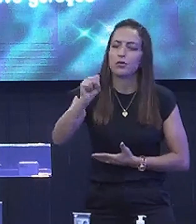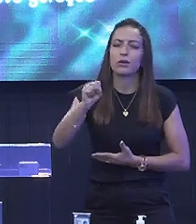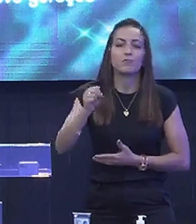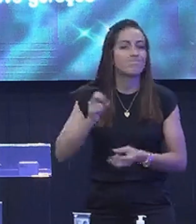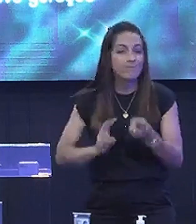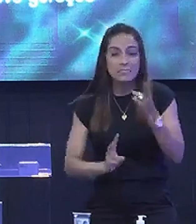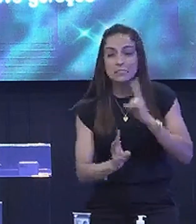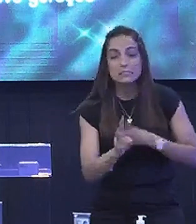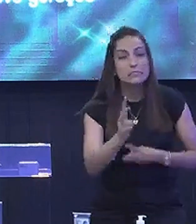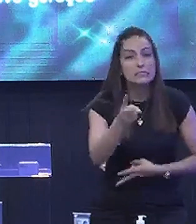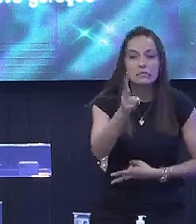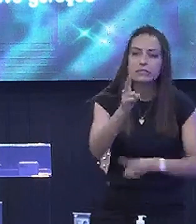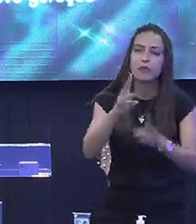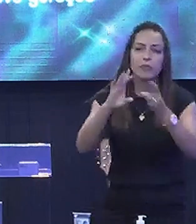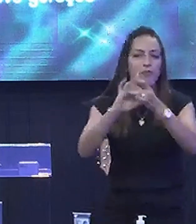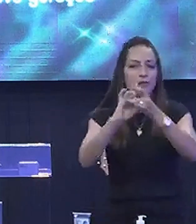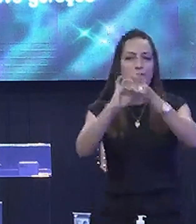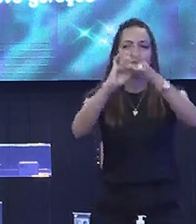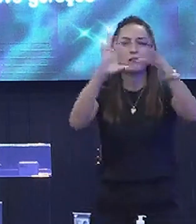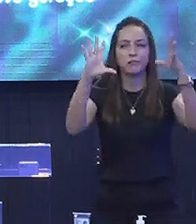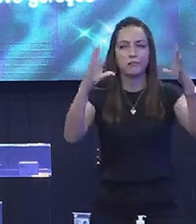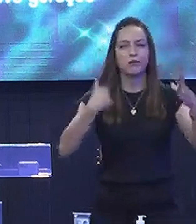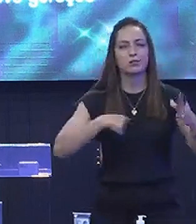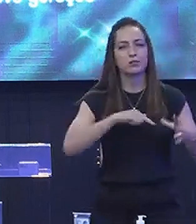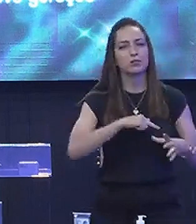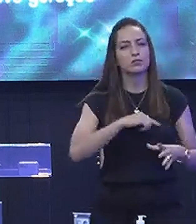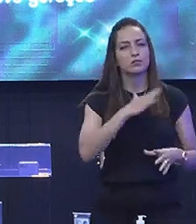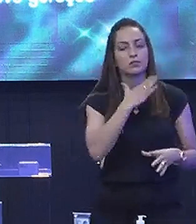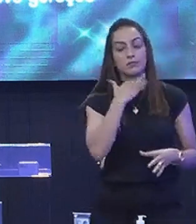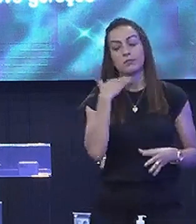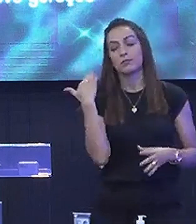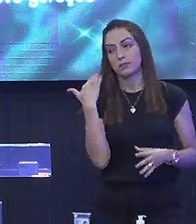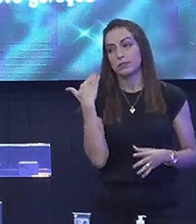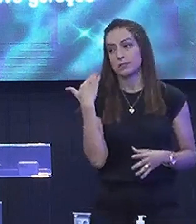Sempre vai Livrar Os nossos Filhos Da morte